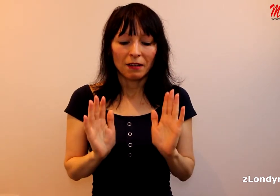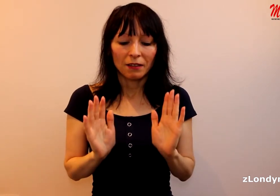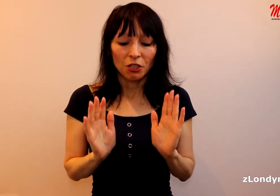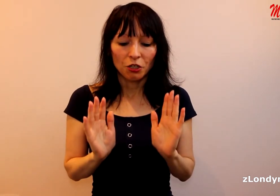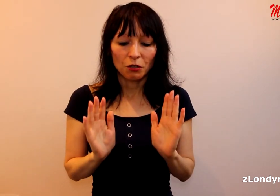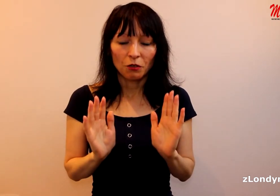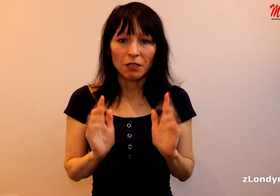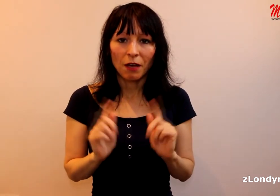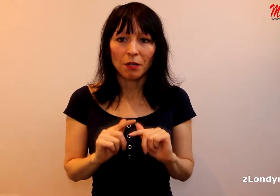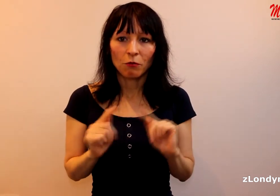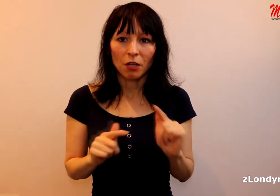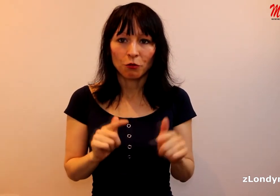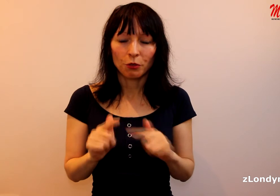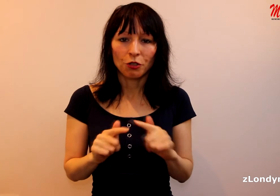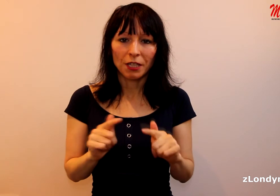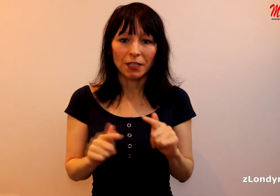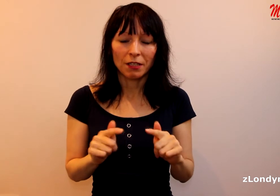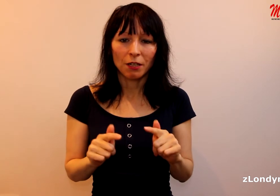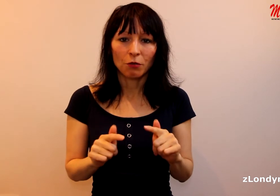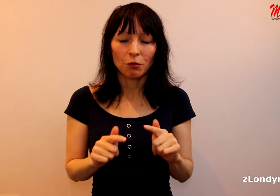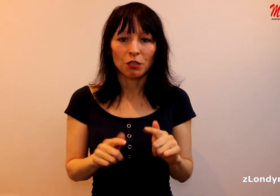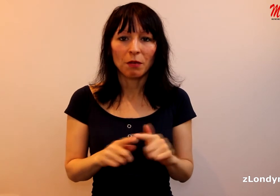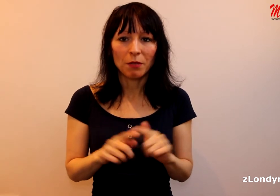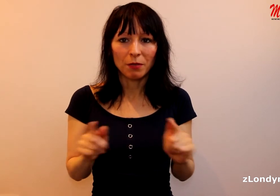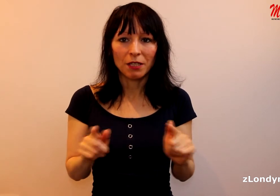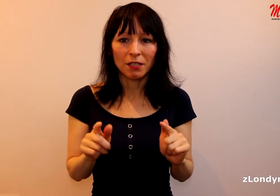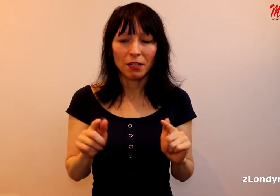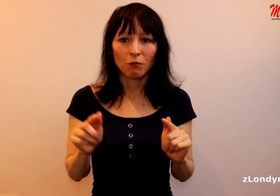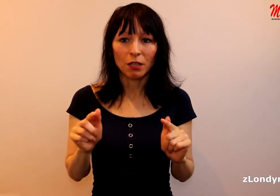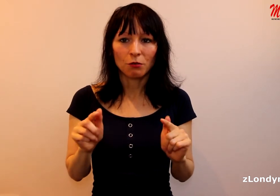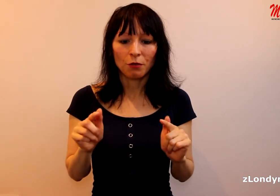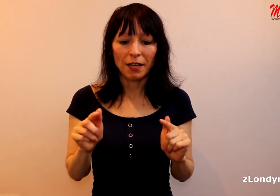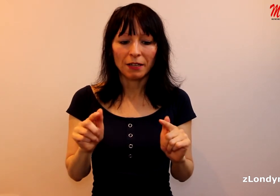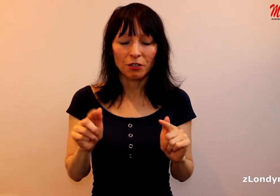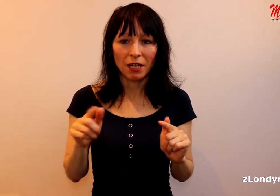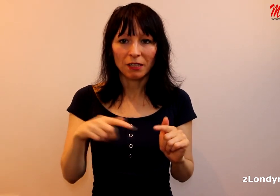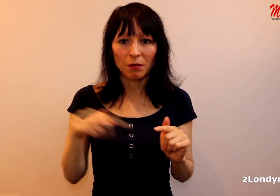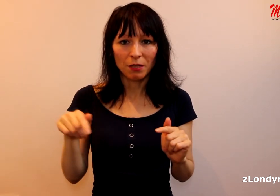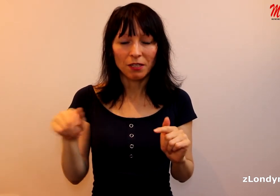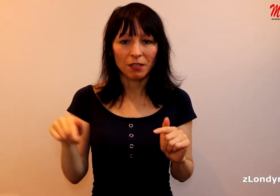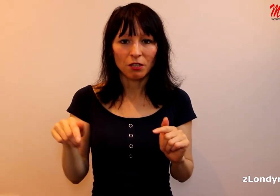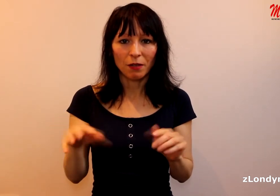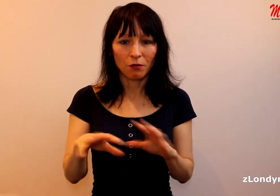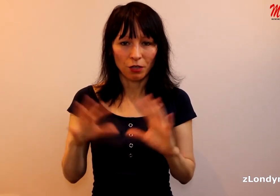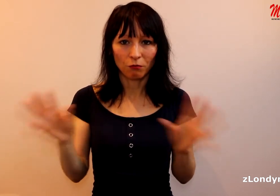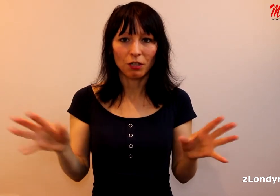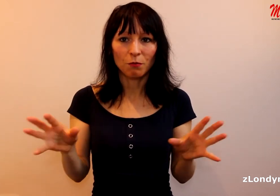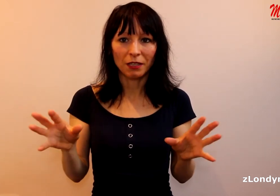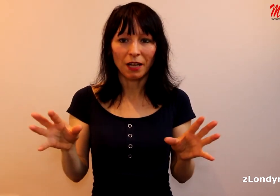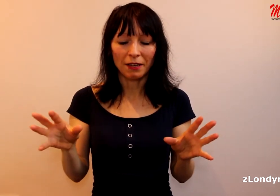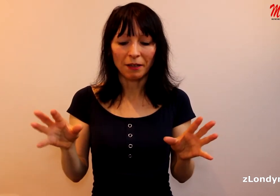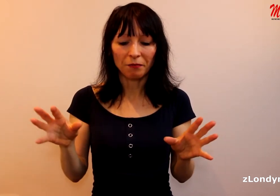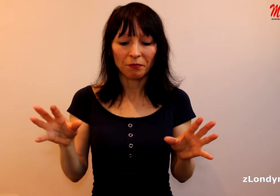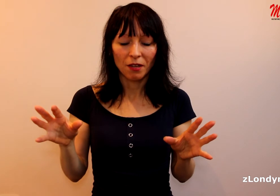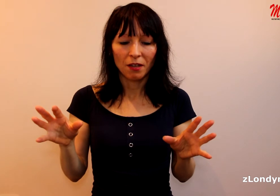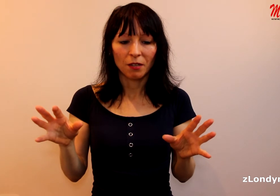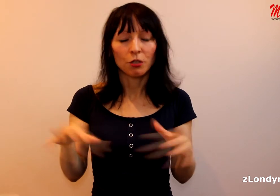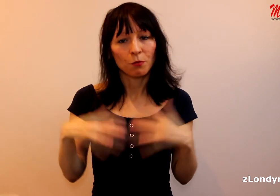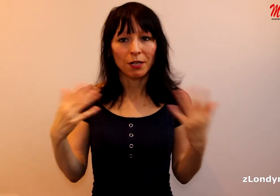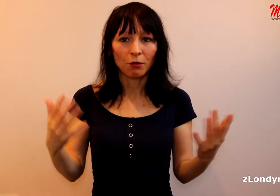Když se vám neukážou, protože někdy se neukazují, třeba BBC se neukazuje, když dáte BBC, třeba od jednotných z Británie nebo ze Spojeného